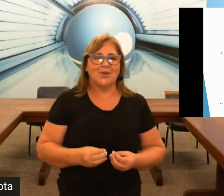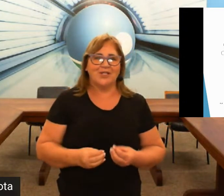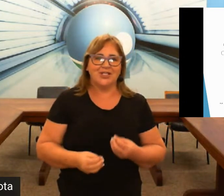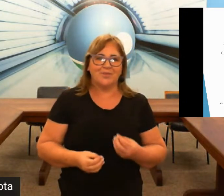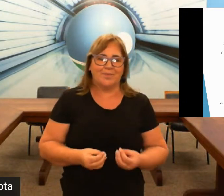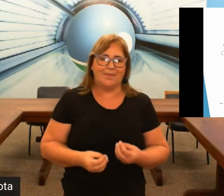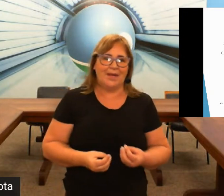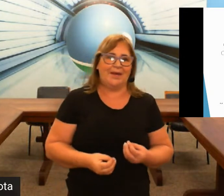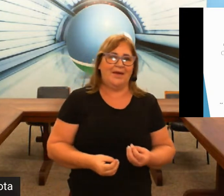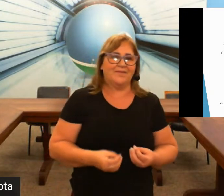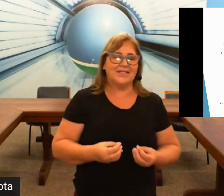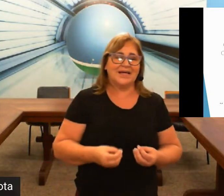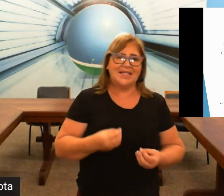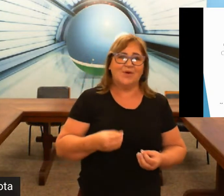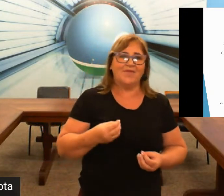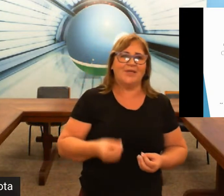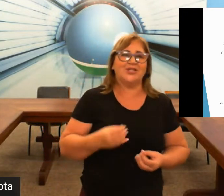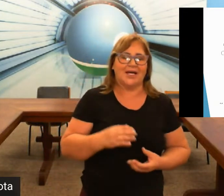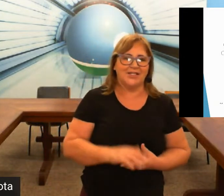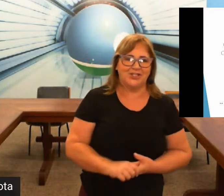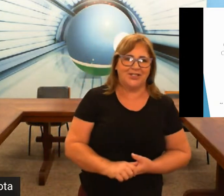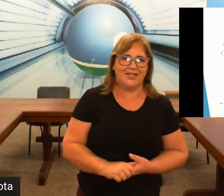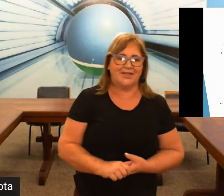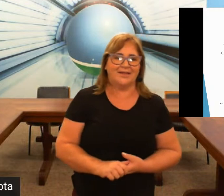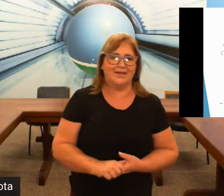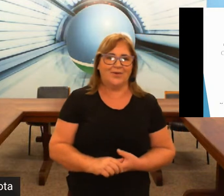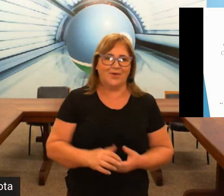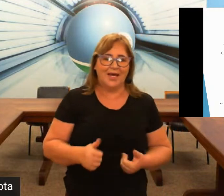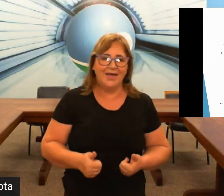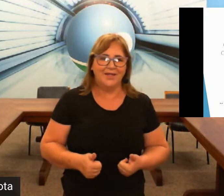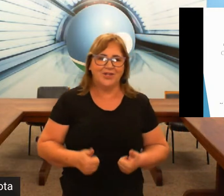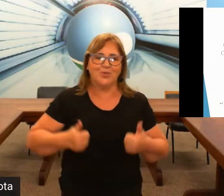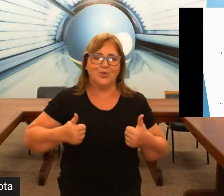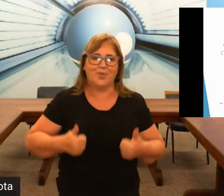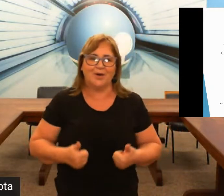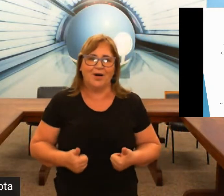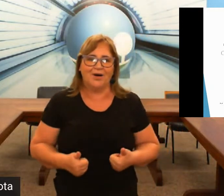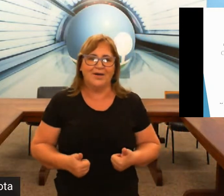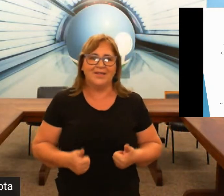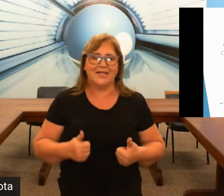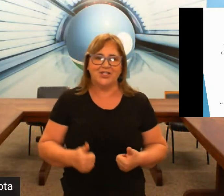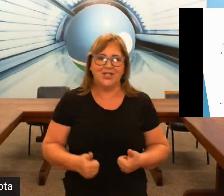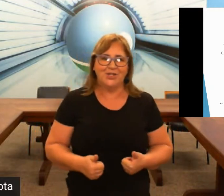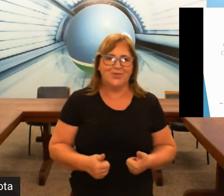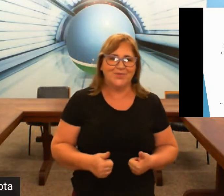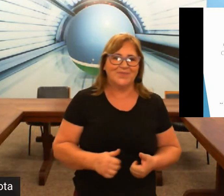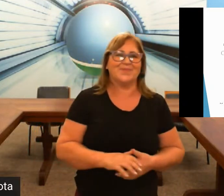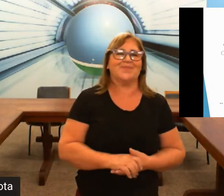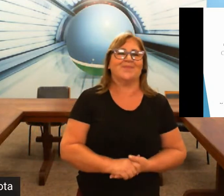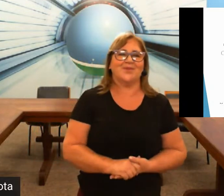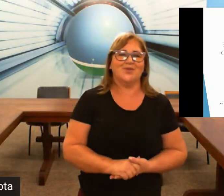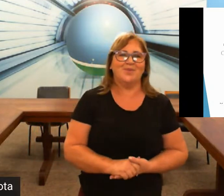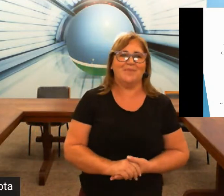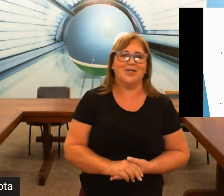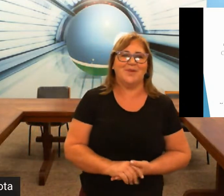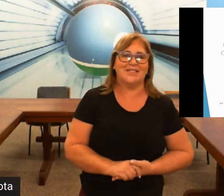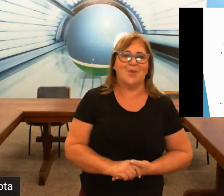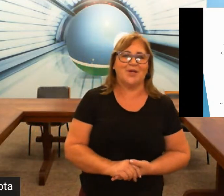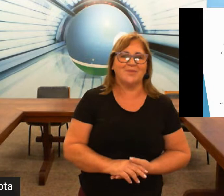pra gente fazer cada movimento de cada dia ok todo mundo pegou certinho tudo bem pode passar o próximo